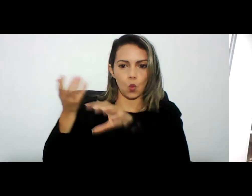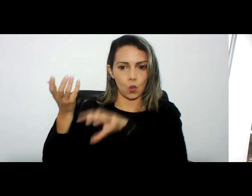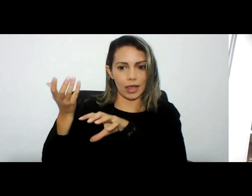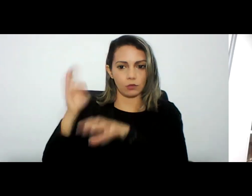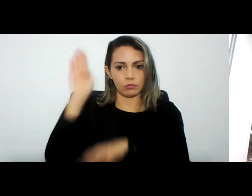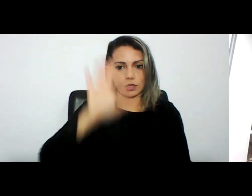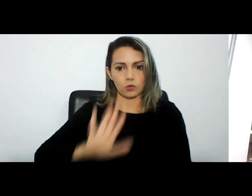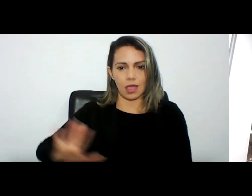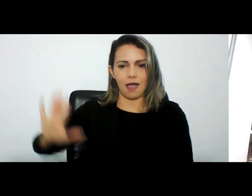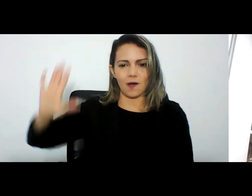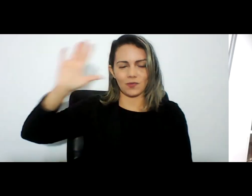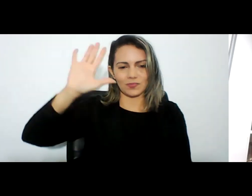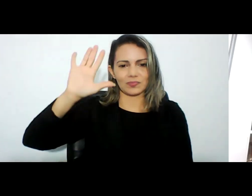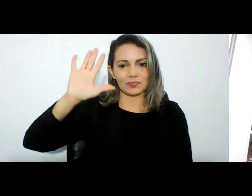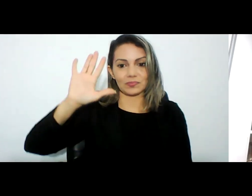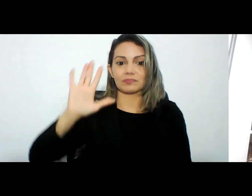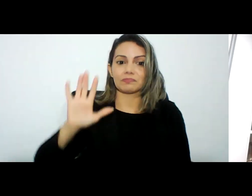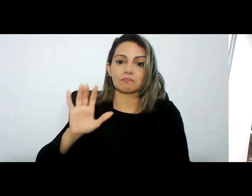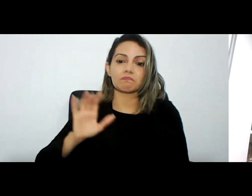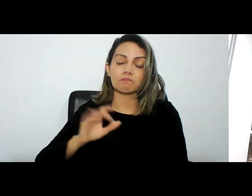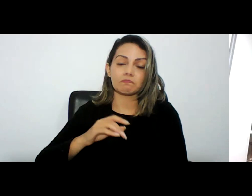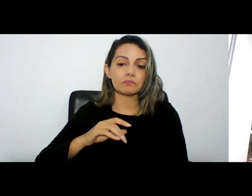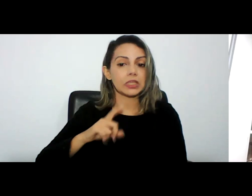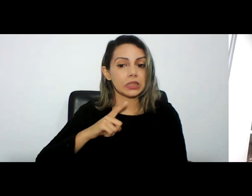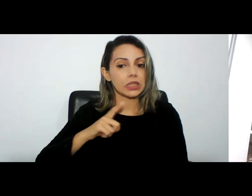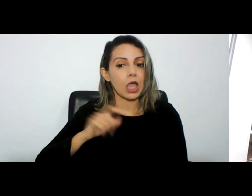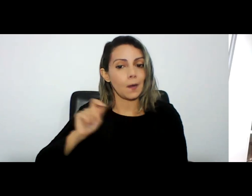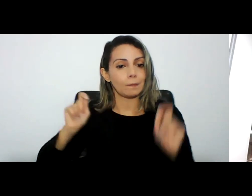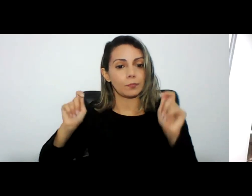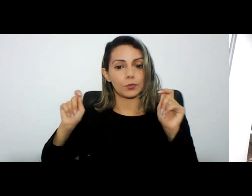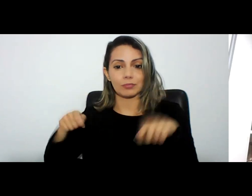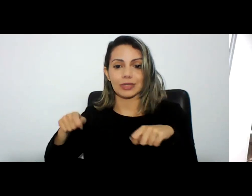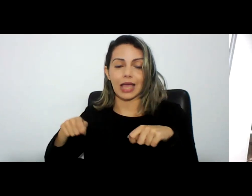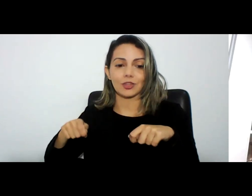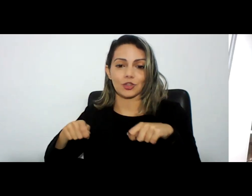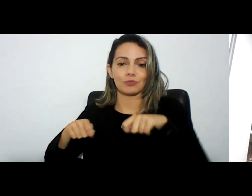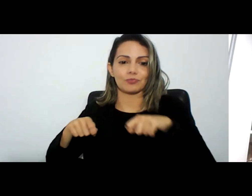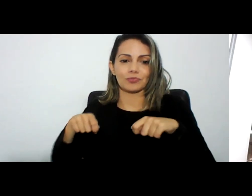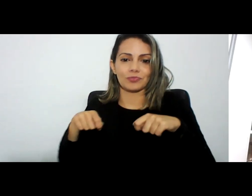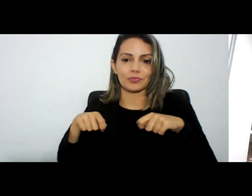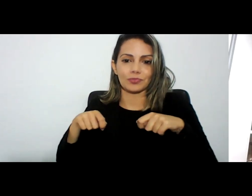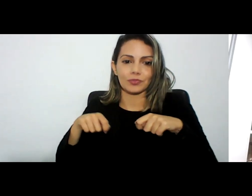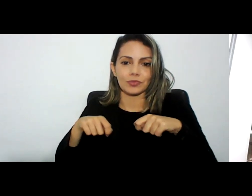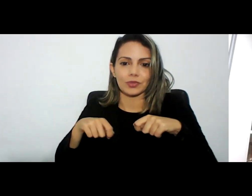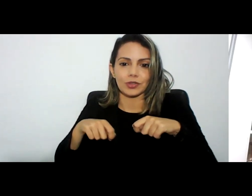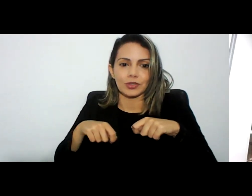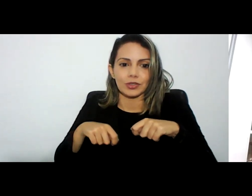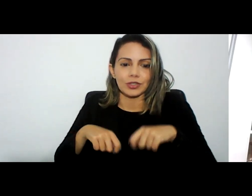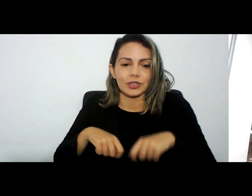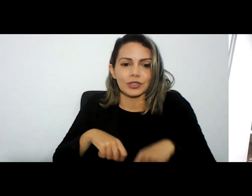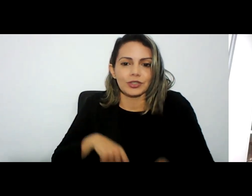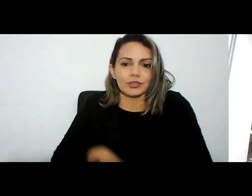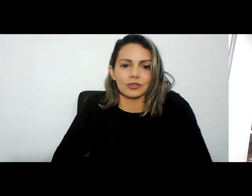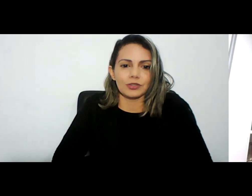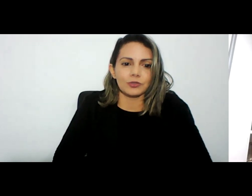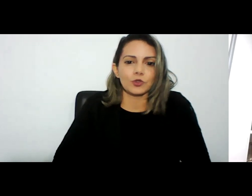exemplo a possibilidade de infecção de malware de programas maliciosos em dispositivos eletrônicos suspeitos